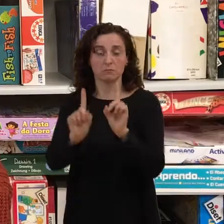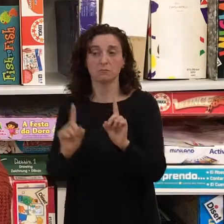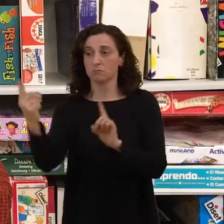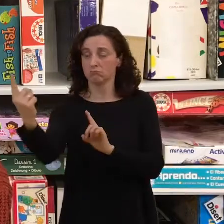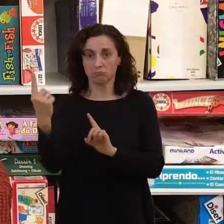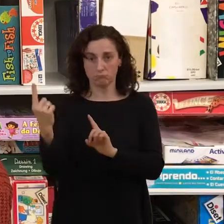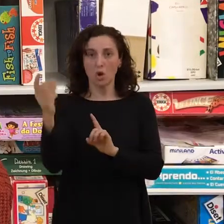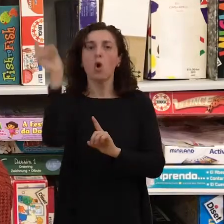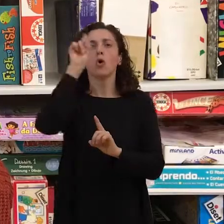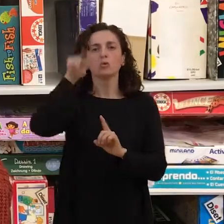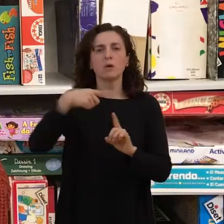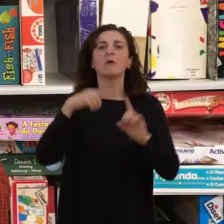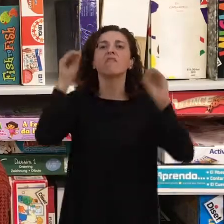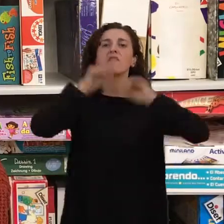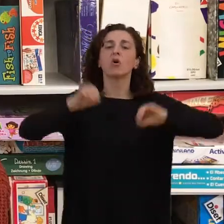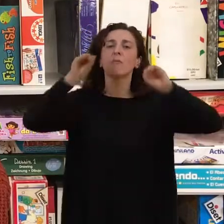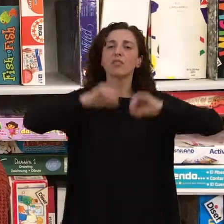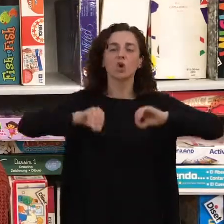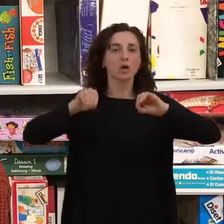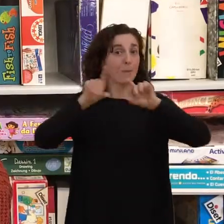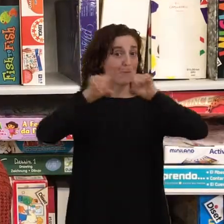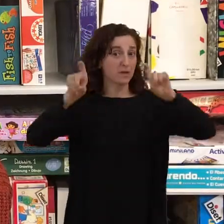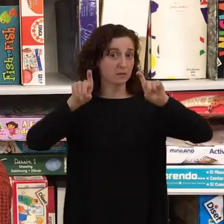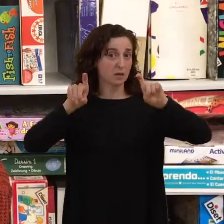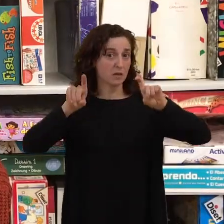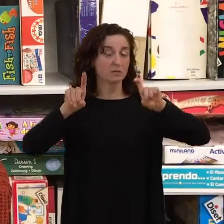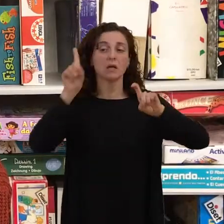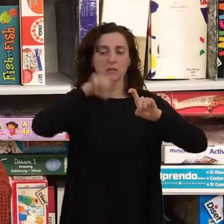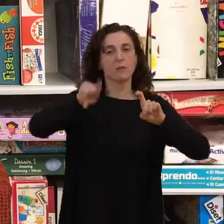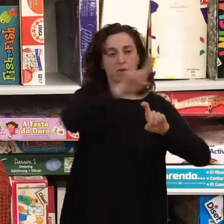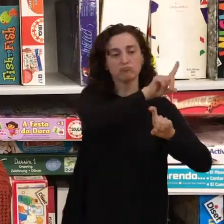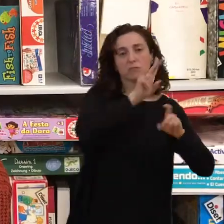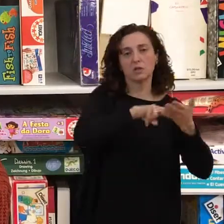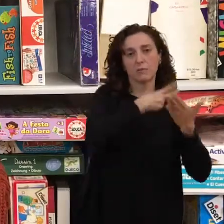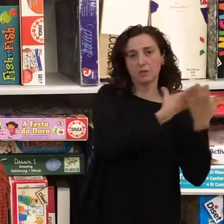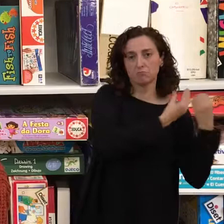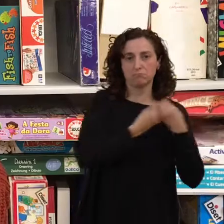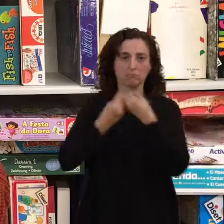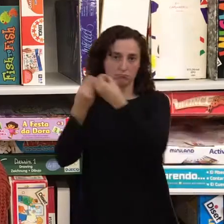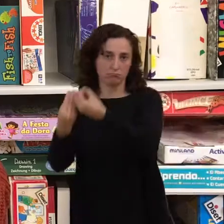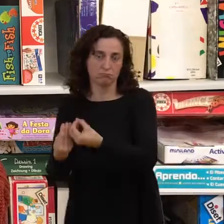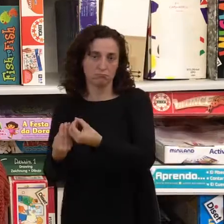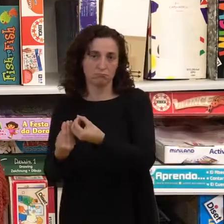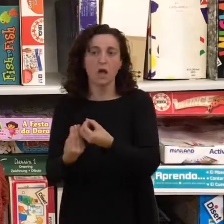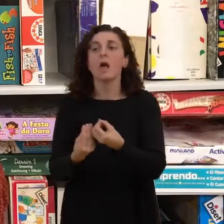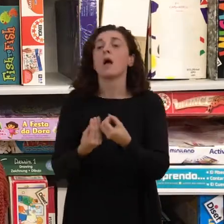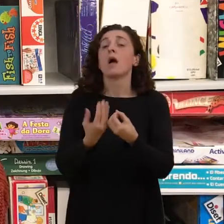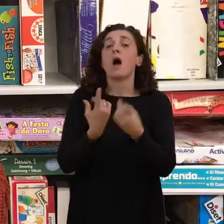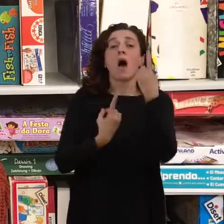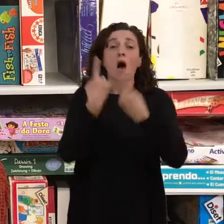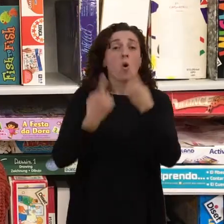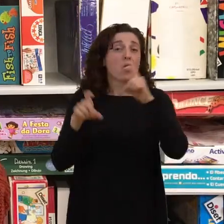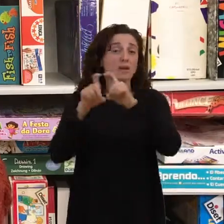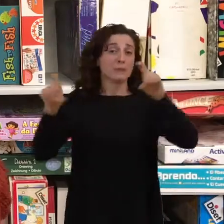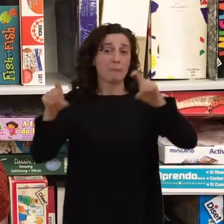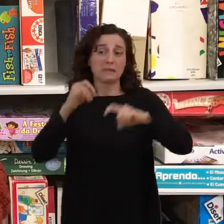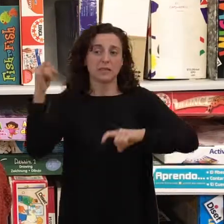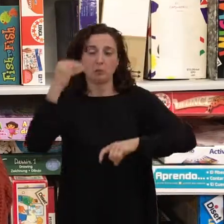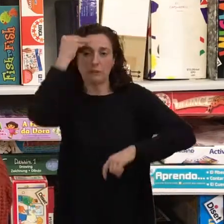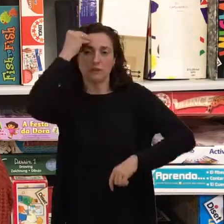parte de las empresas, siempre vamos a acompañar al usuario. Muchas empresas creen que con leer los labios la persona sorda puede